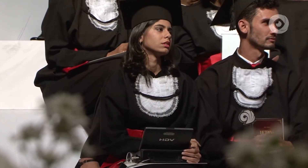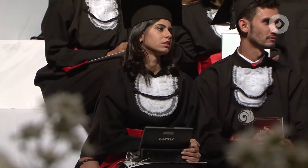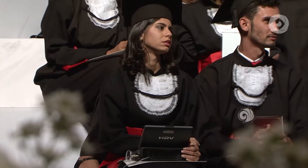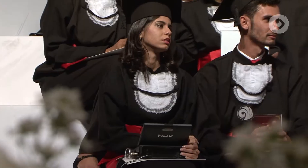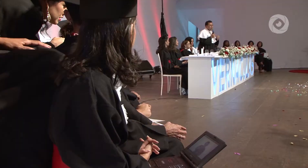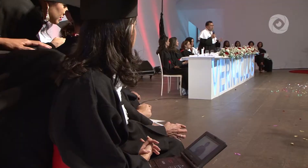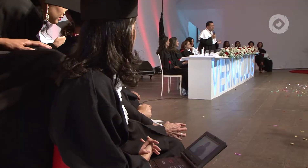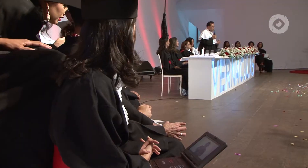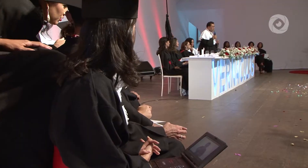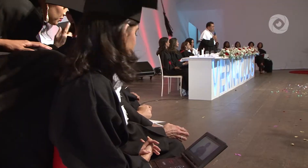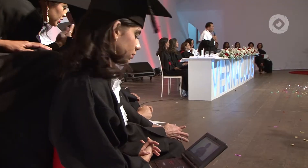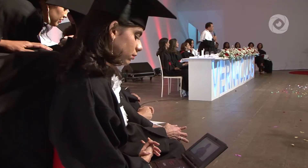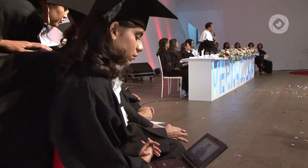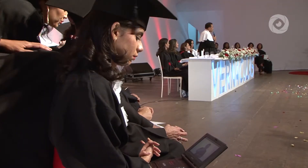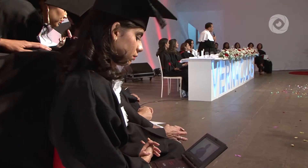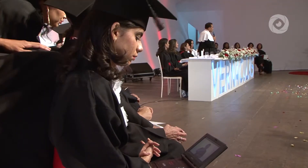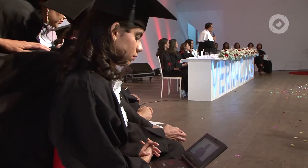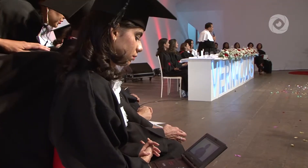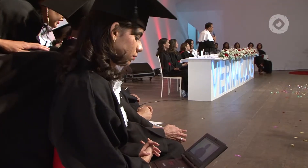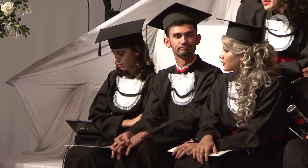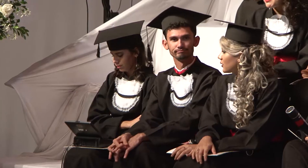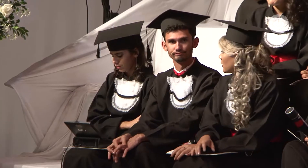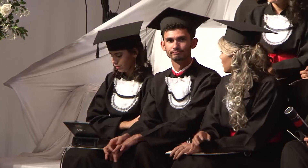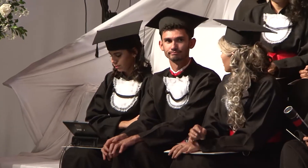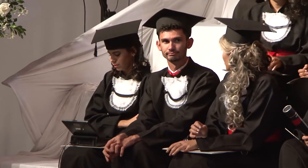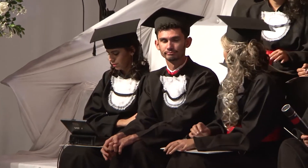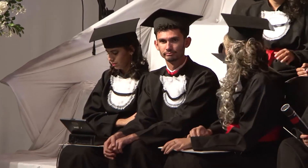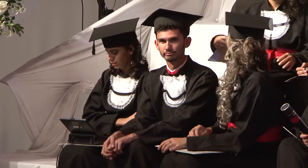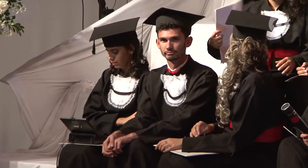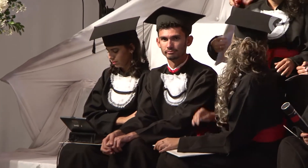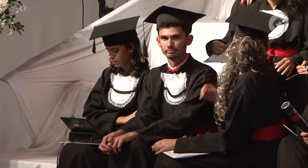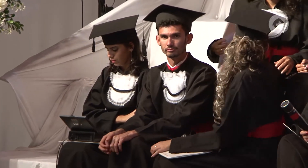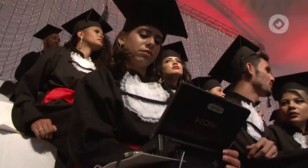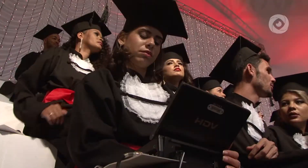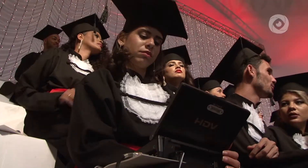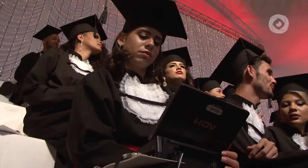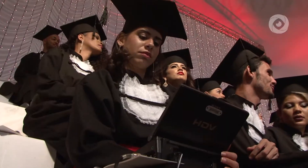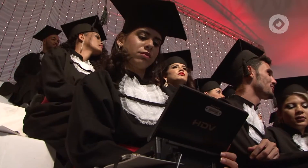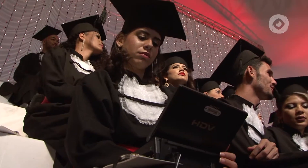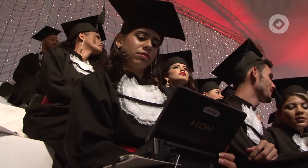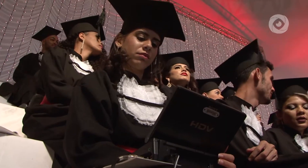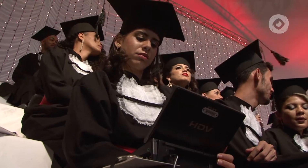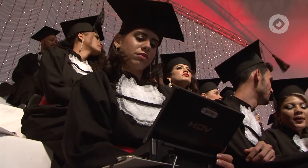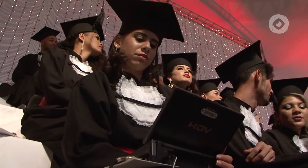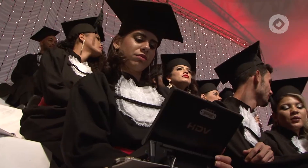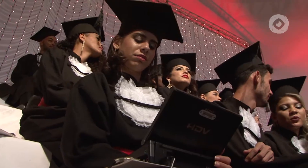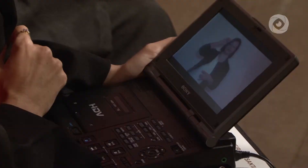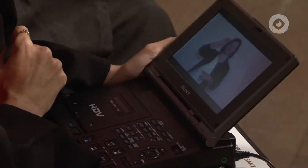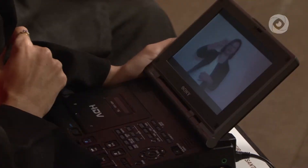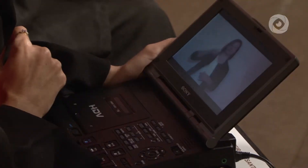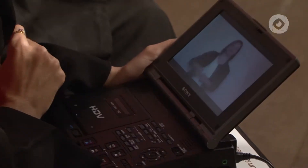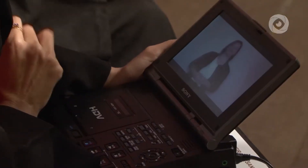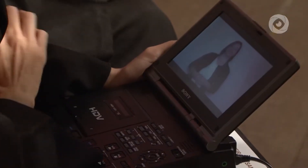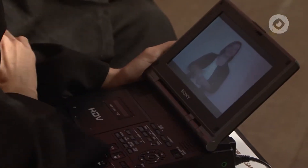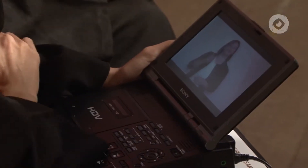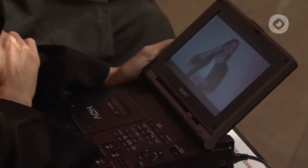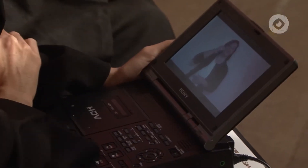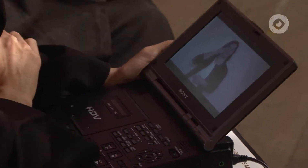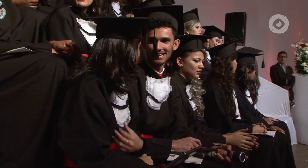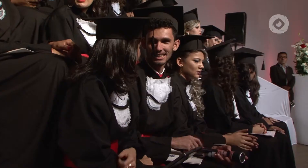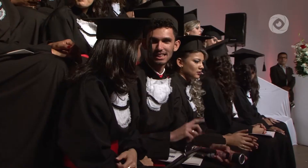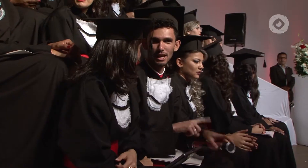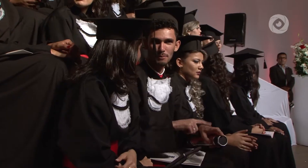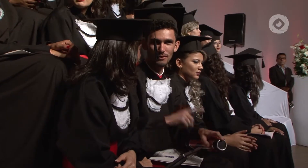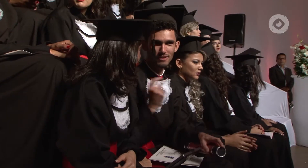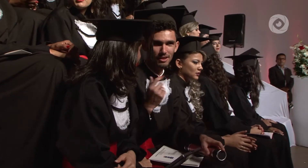Ana Paula. Aos 20 anos, ela ingressou no curso de Letras Vernáculas. Ana Paula é surda de nascença e encontrou muitas